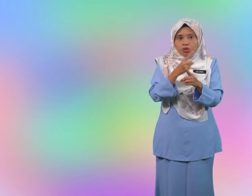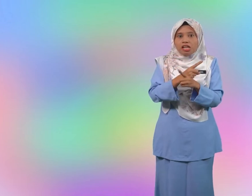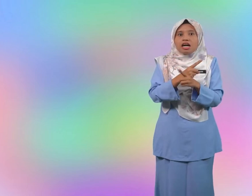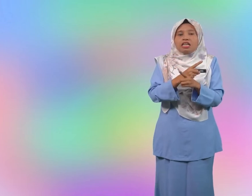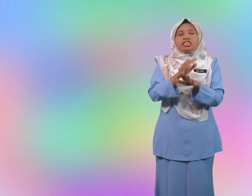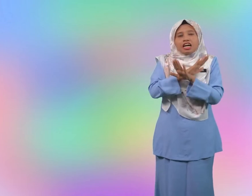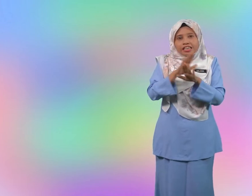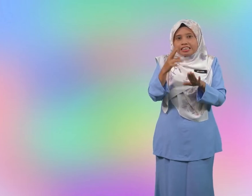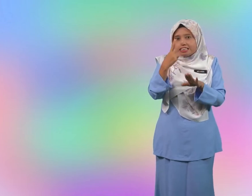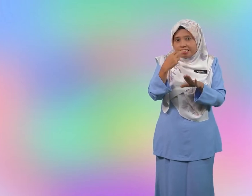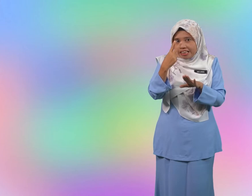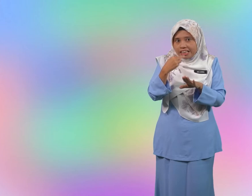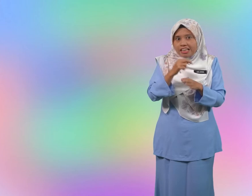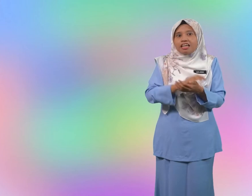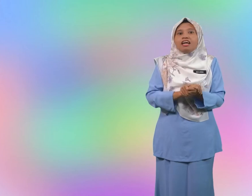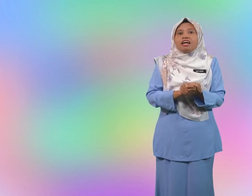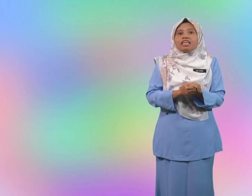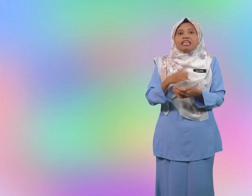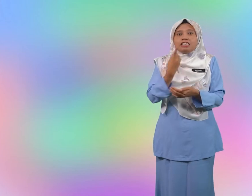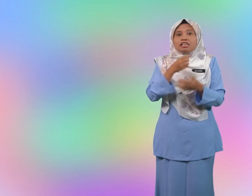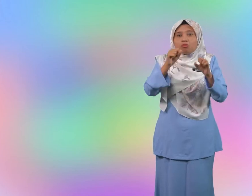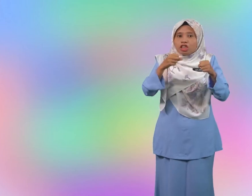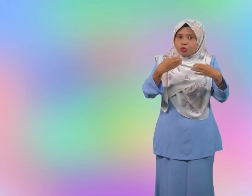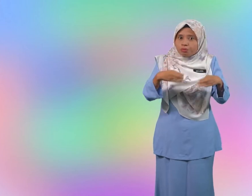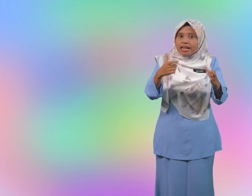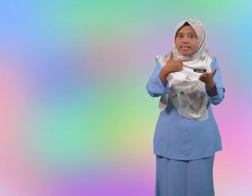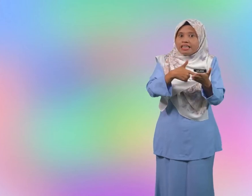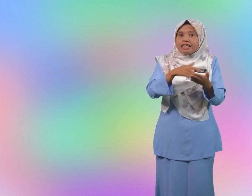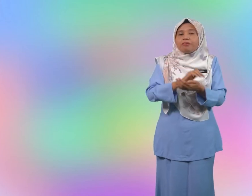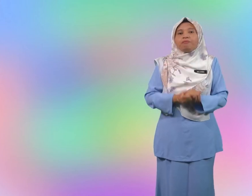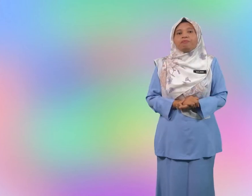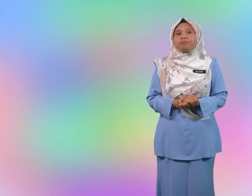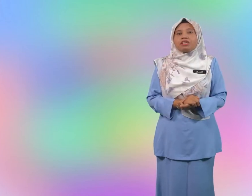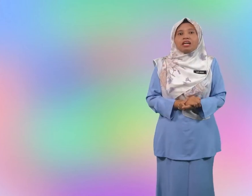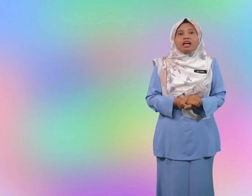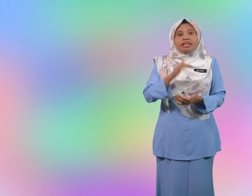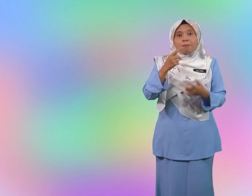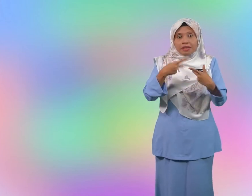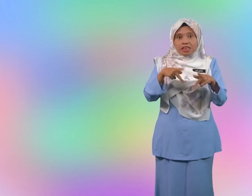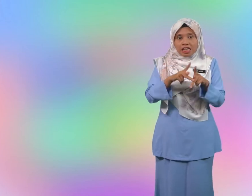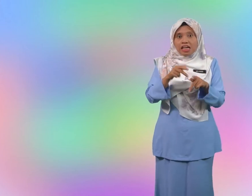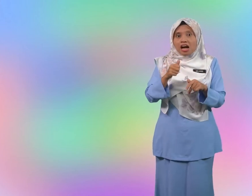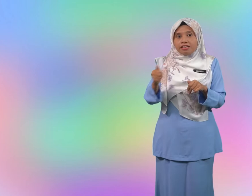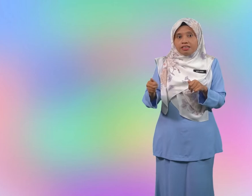jangan sedih kita boleh cuba lagi yang penting anda